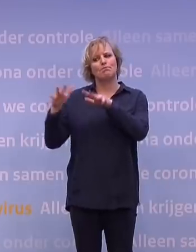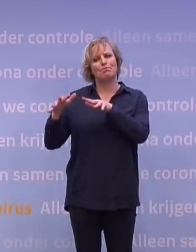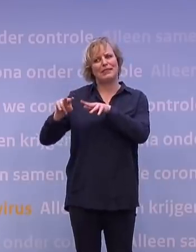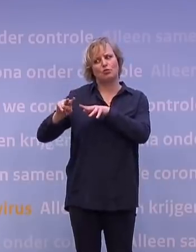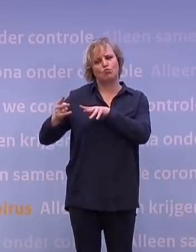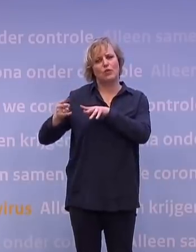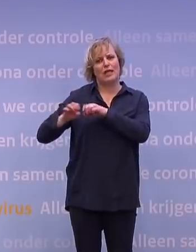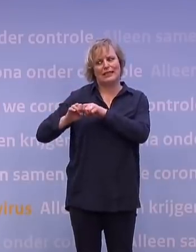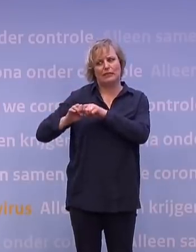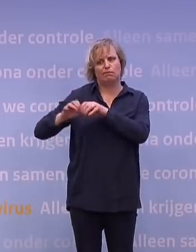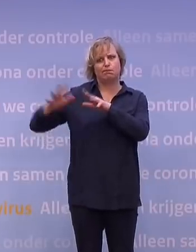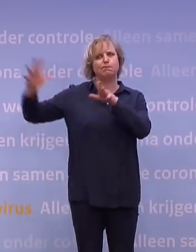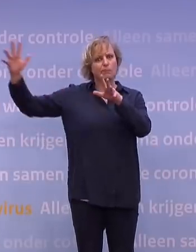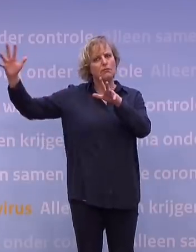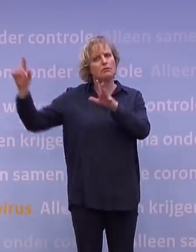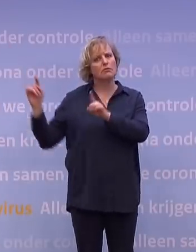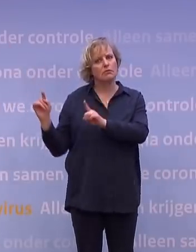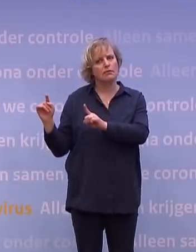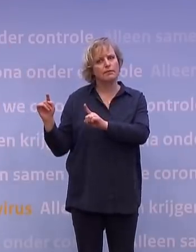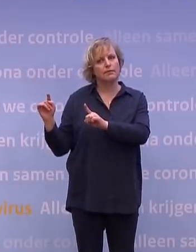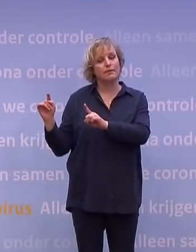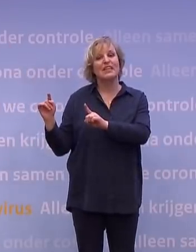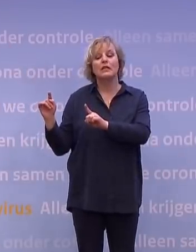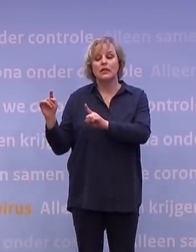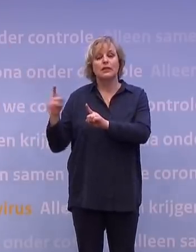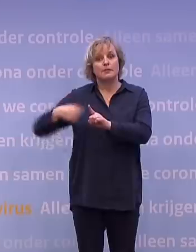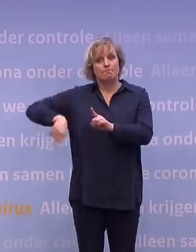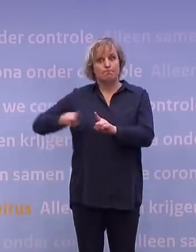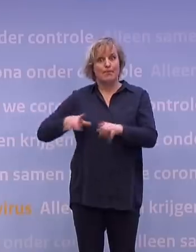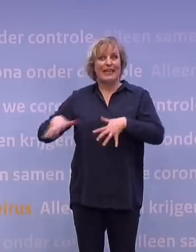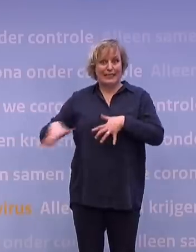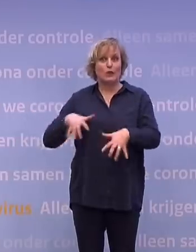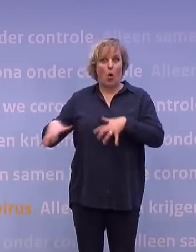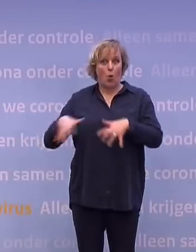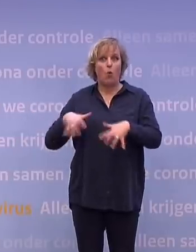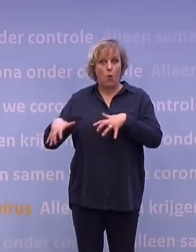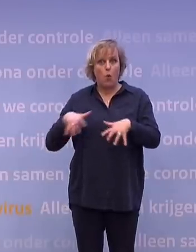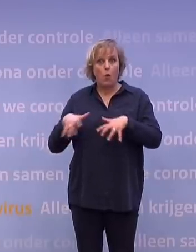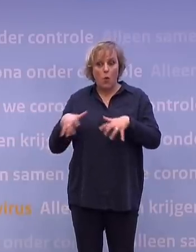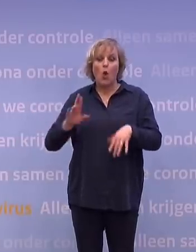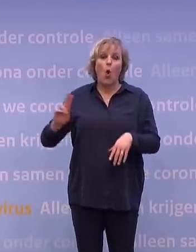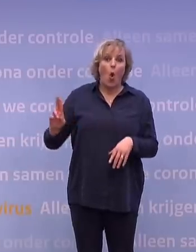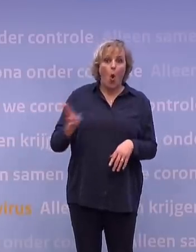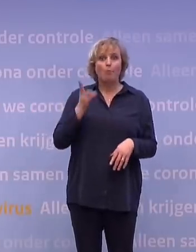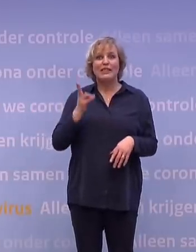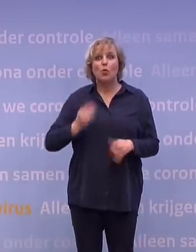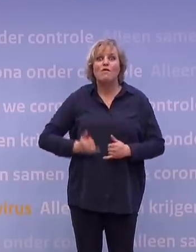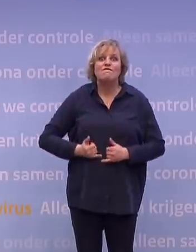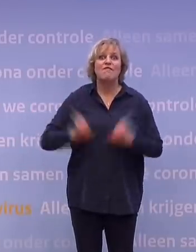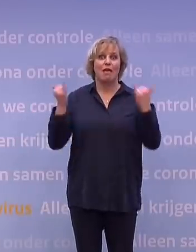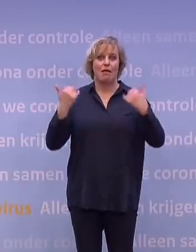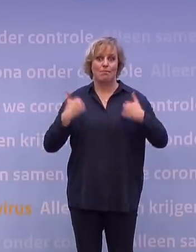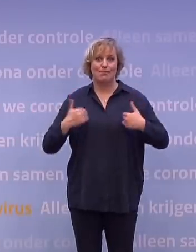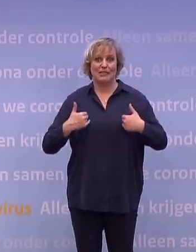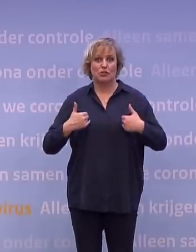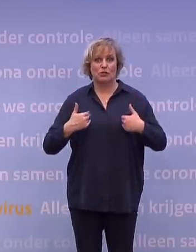dat Britse virus in het totale virusbestand, waar echt grote risico's lopen voor opnieuw veel mensen met een zwakke